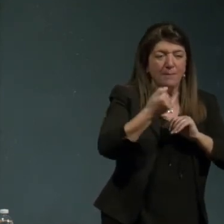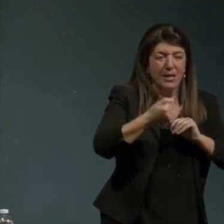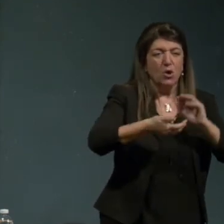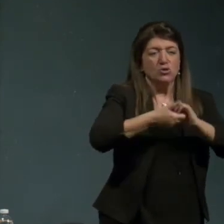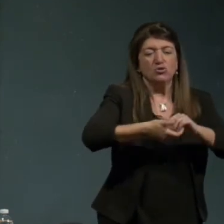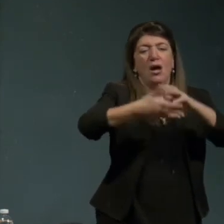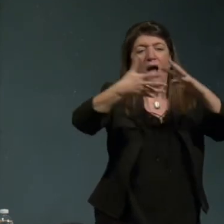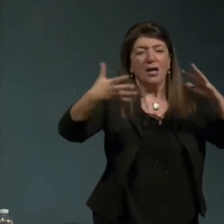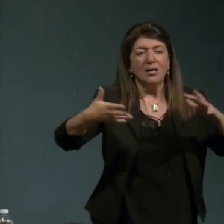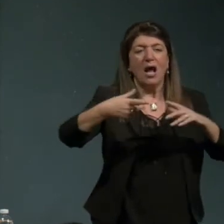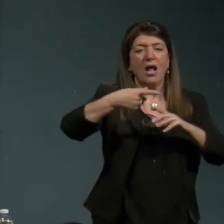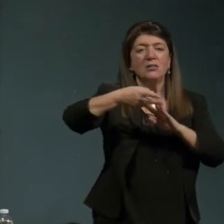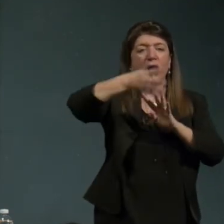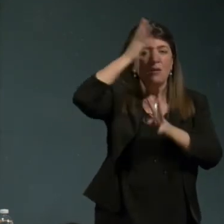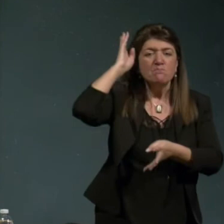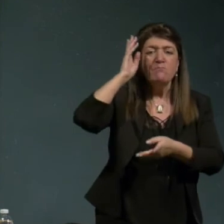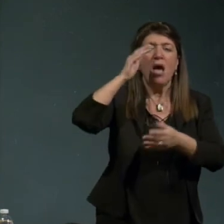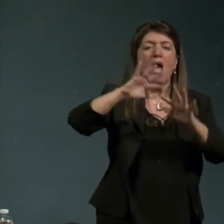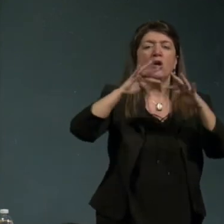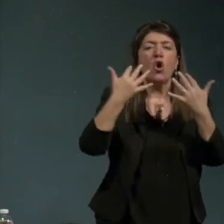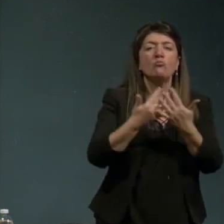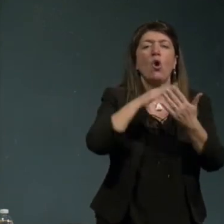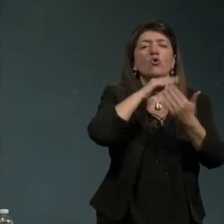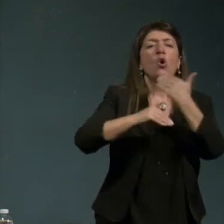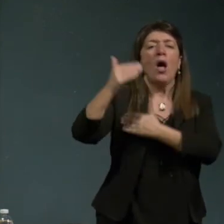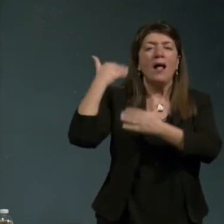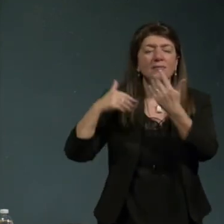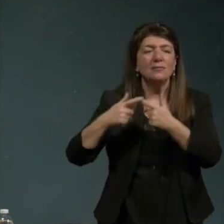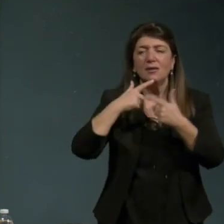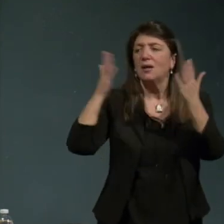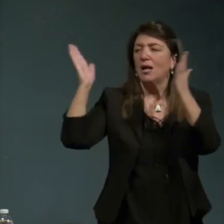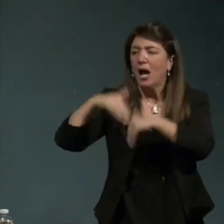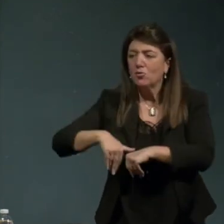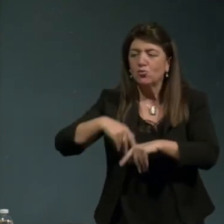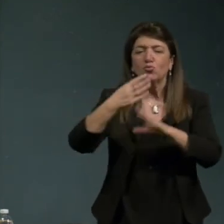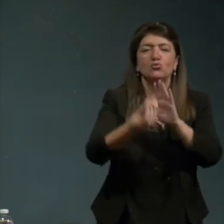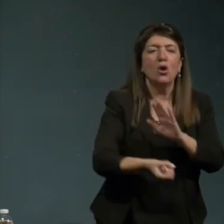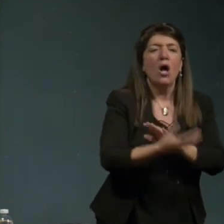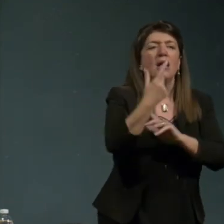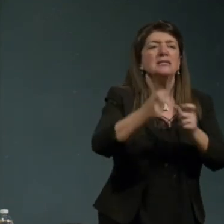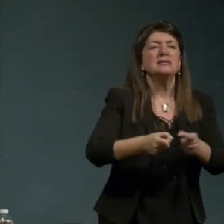'imperio e le città del mondo antico che sono tutti caduti con l